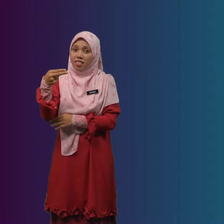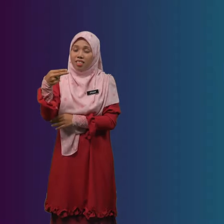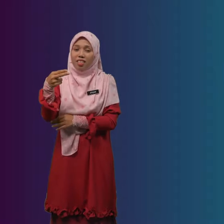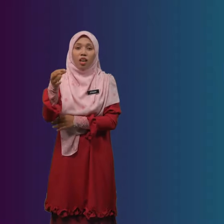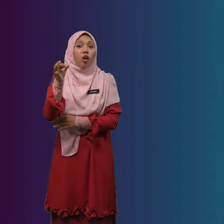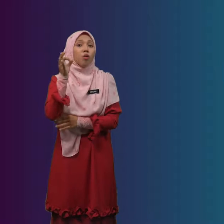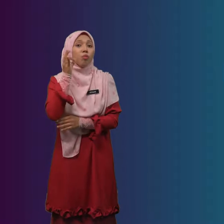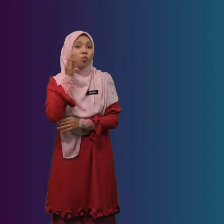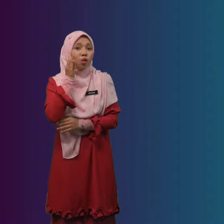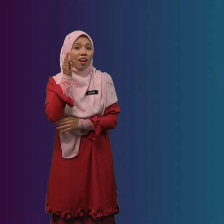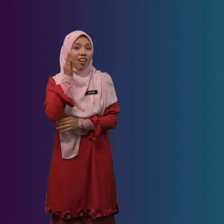Buah